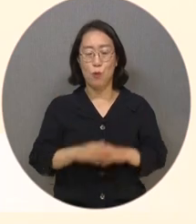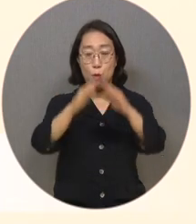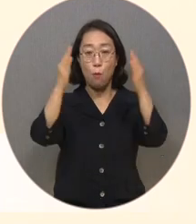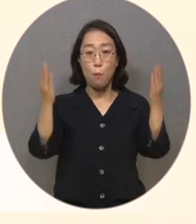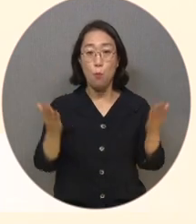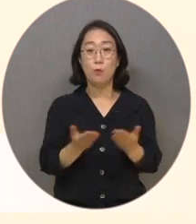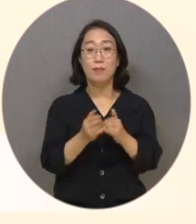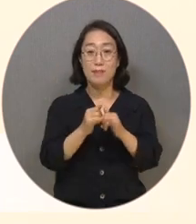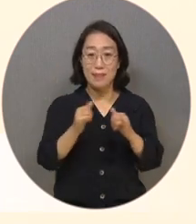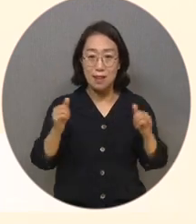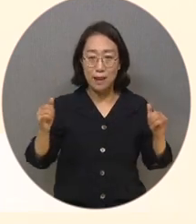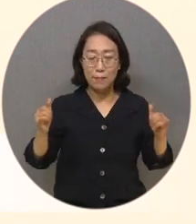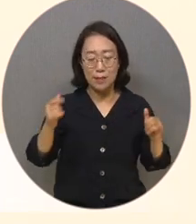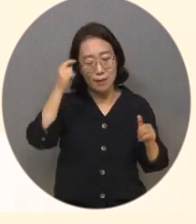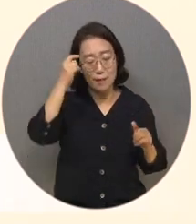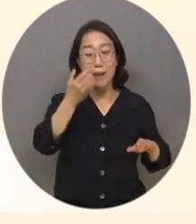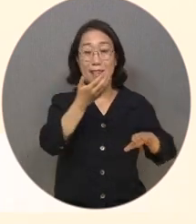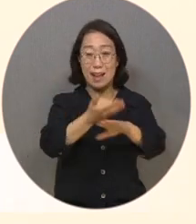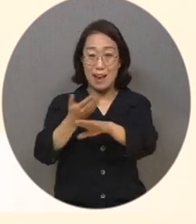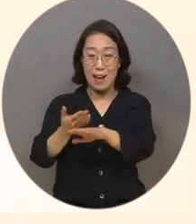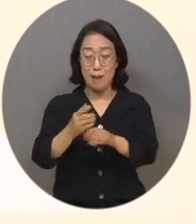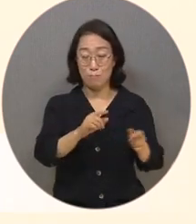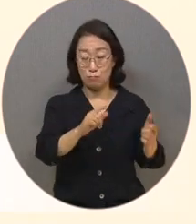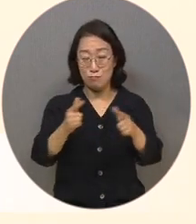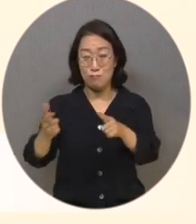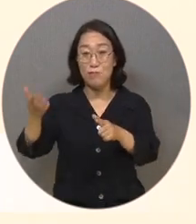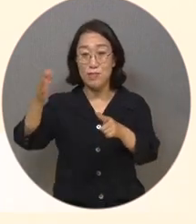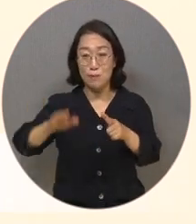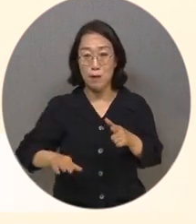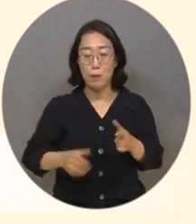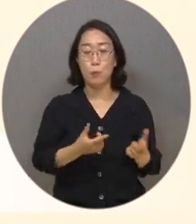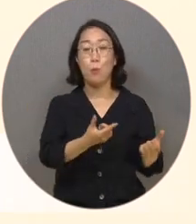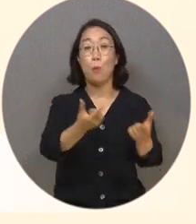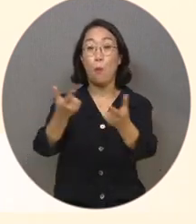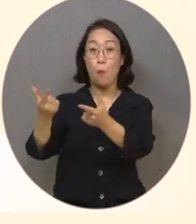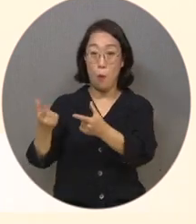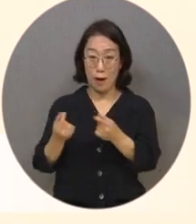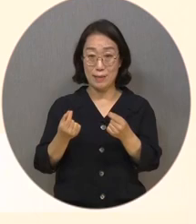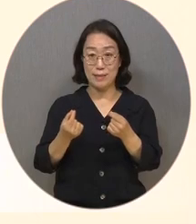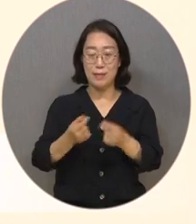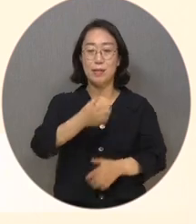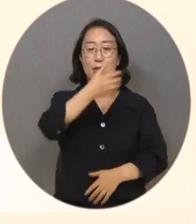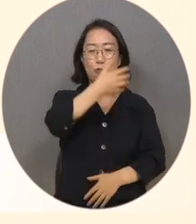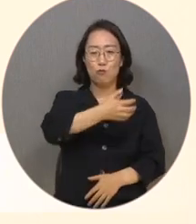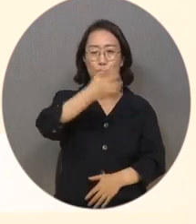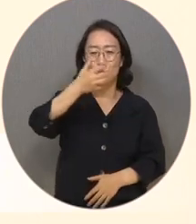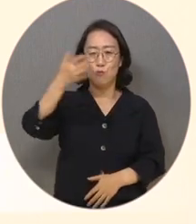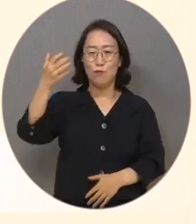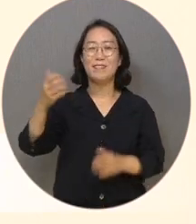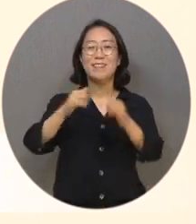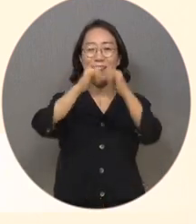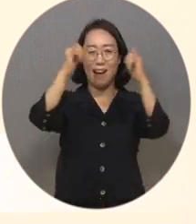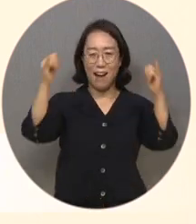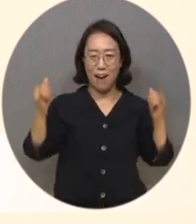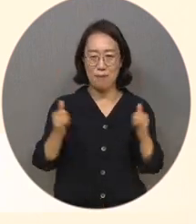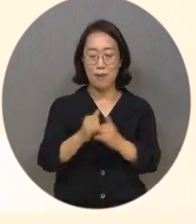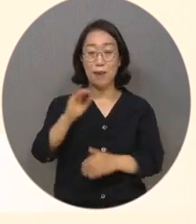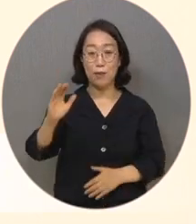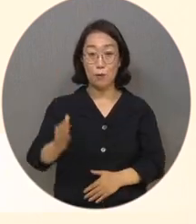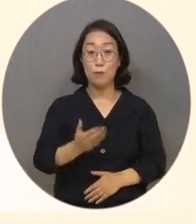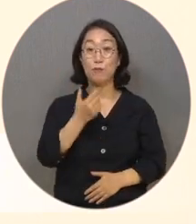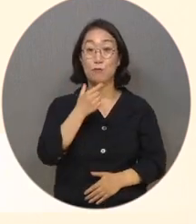다르지만 같은 생각을 하면서 꿈꾸는 그런 사유가 됐으면 좋겠다